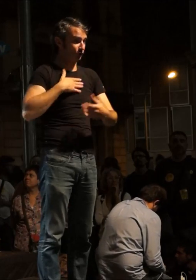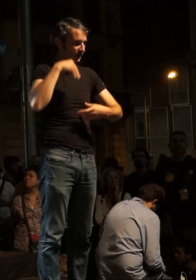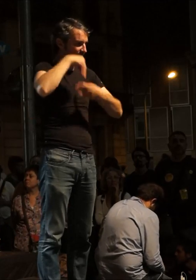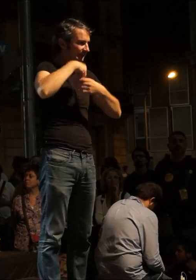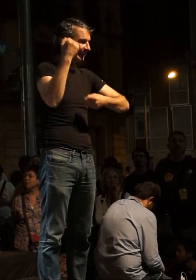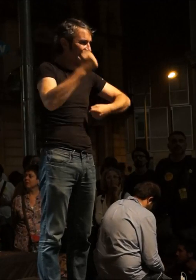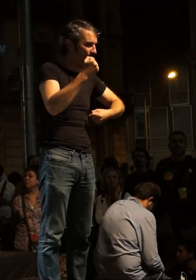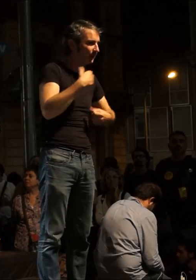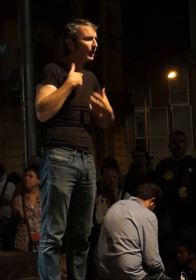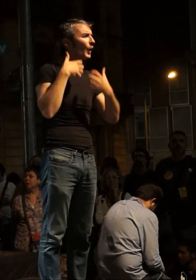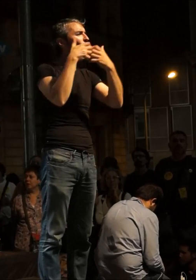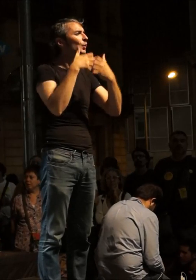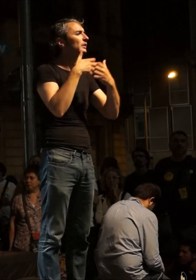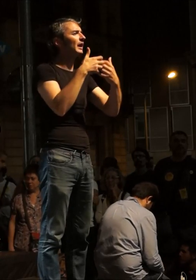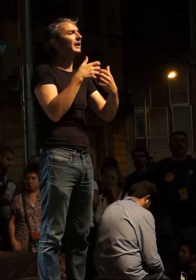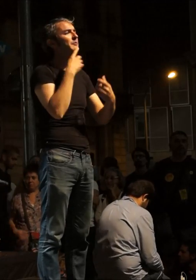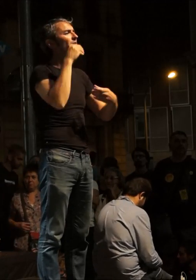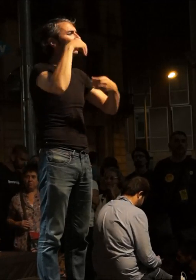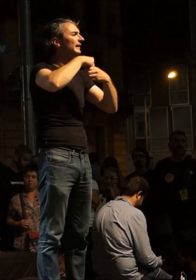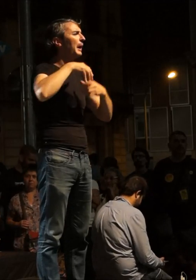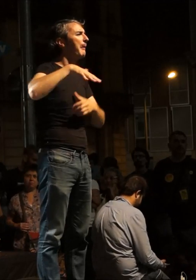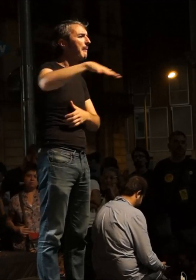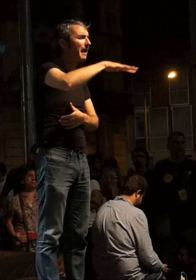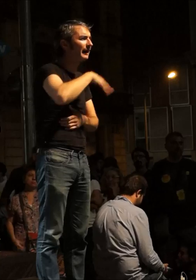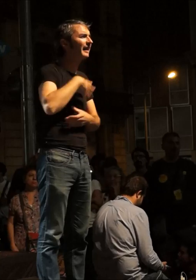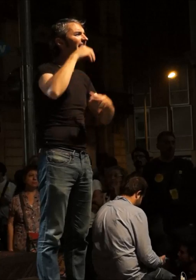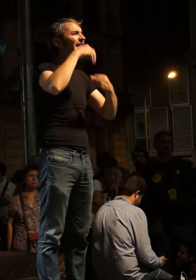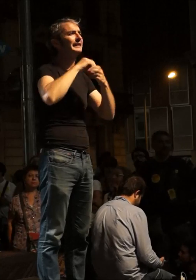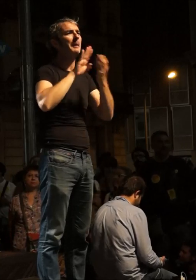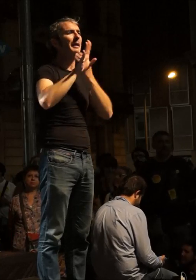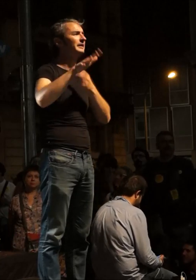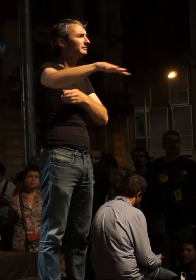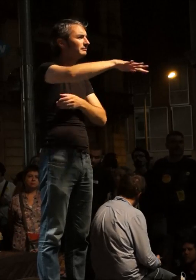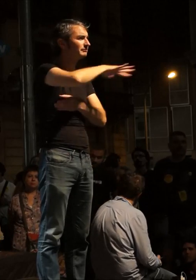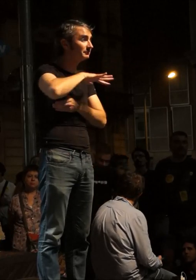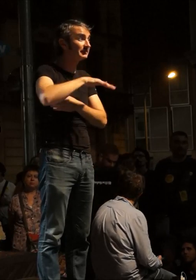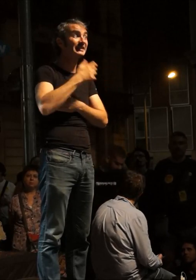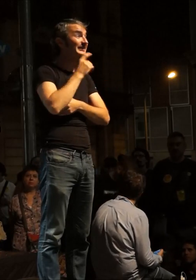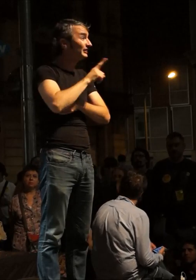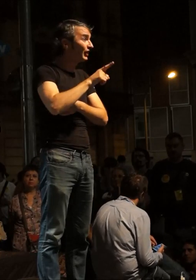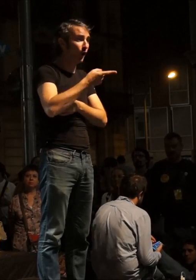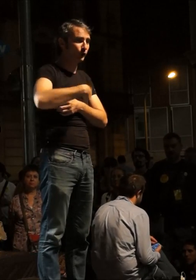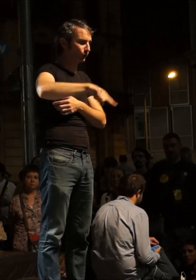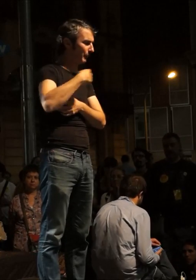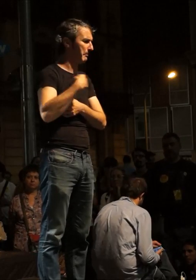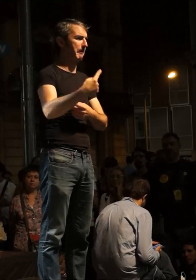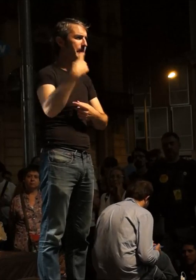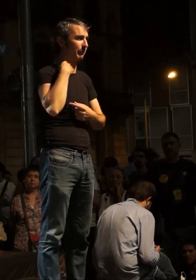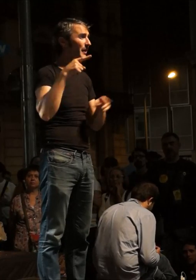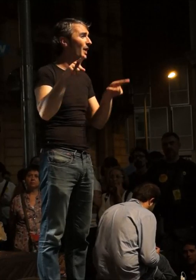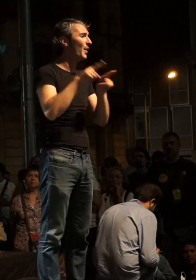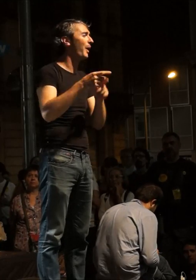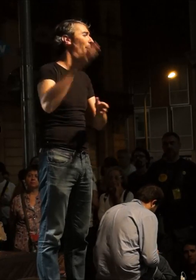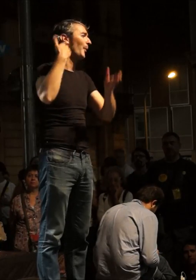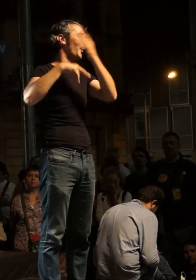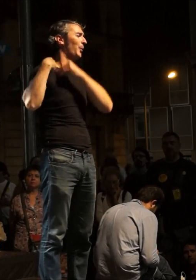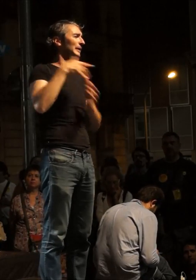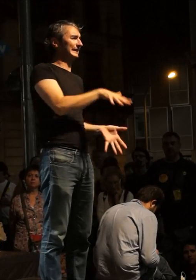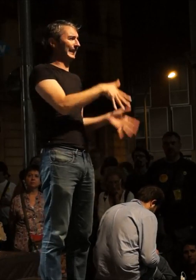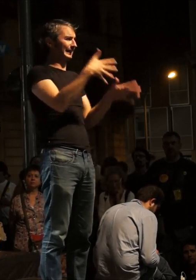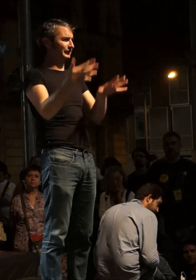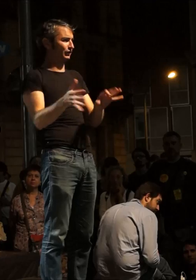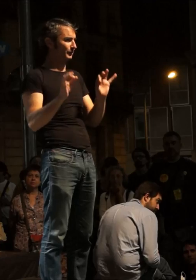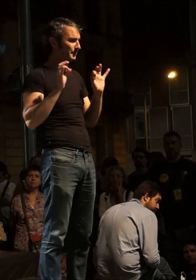treball, de les lluites al nostre barri, al nostre veïnat, finalment caurem amb el que ja va passar en la transició.